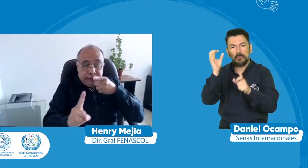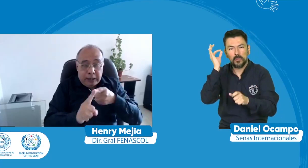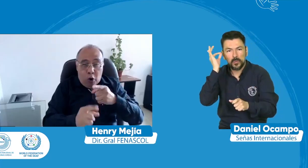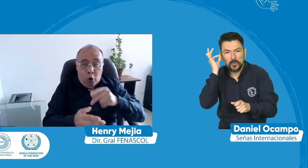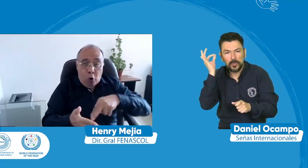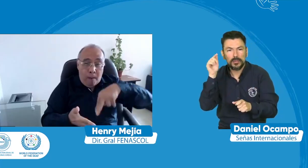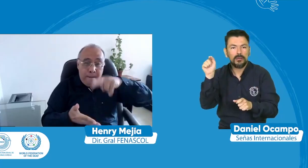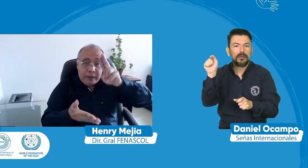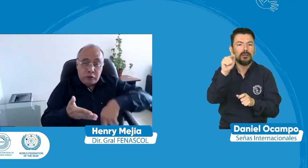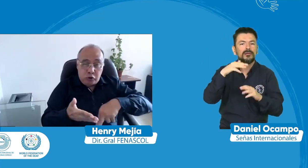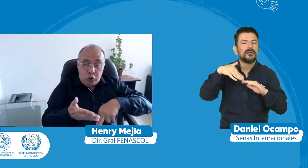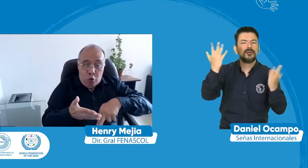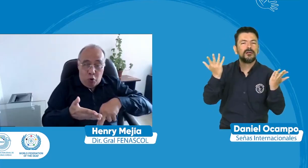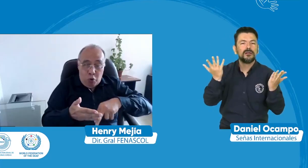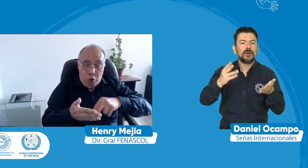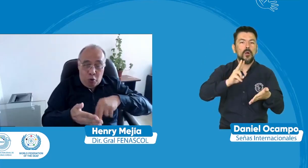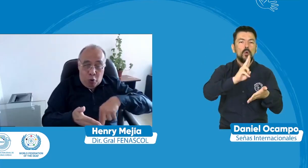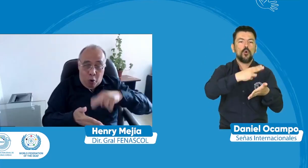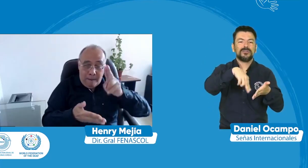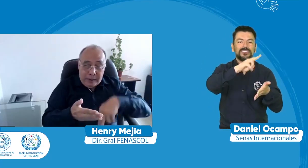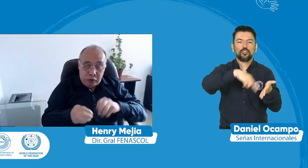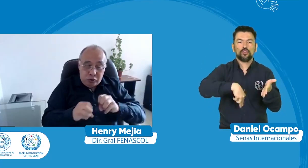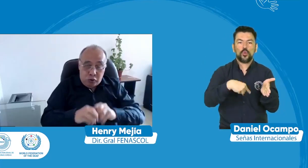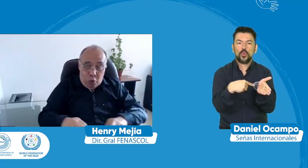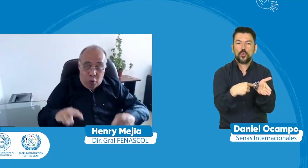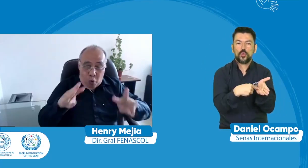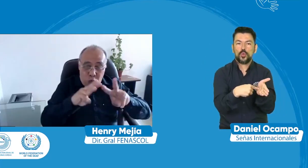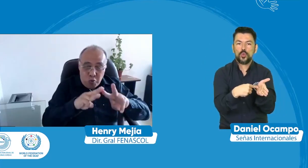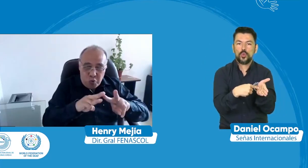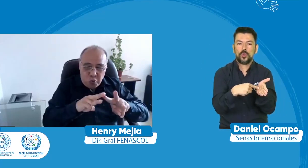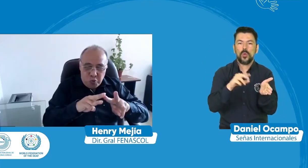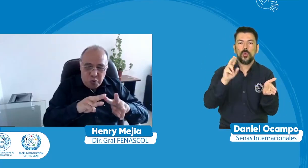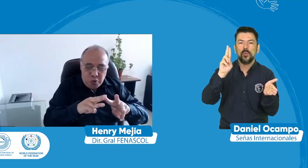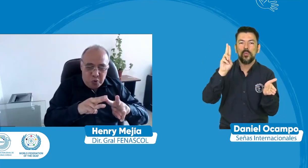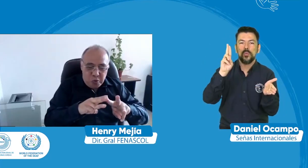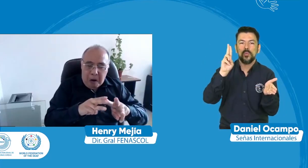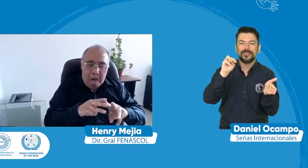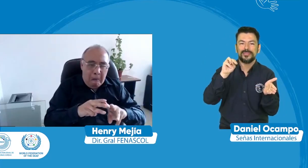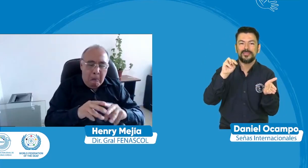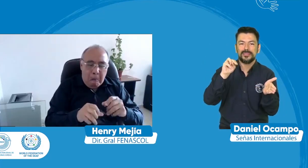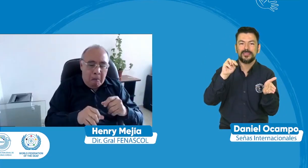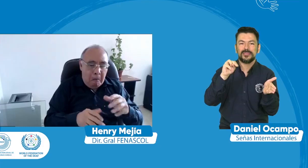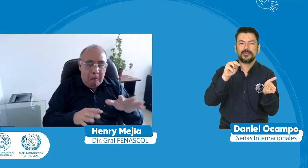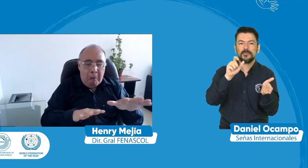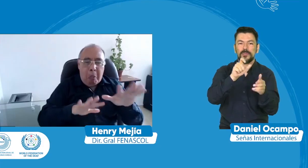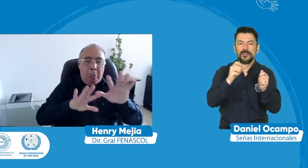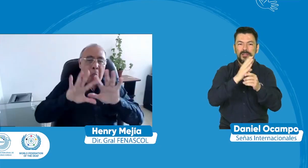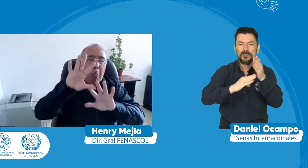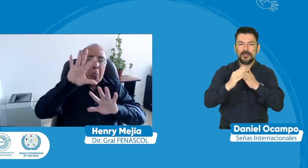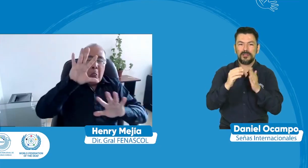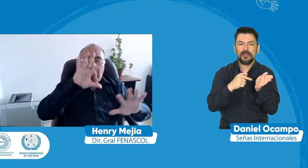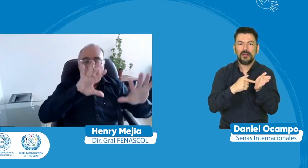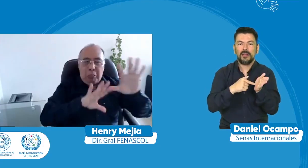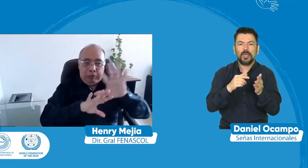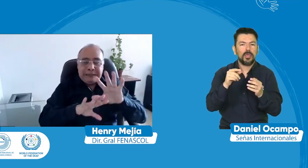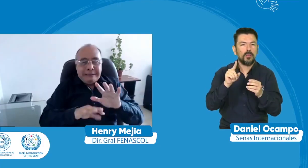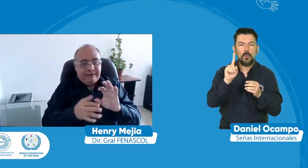oyentes y personas con discapacidad pues está enfocado pues tenemos la convención de los derechos de las personas con